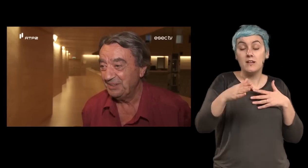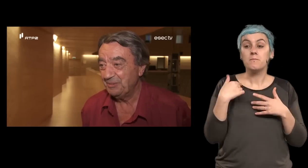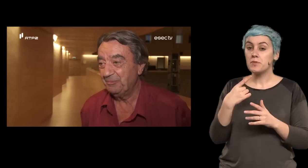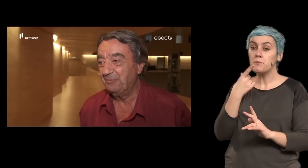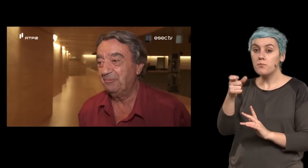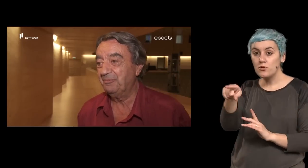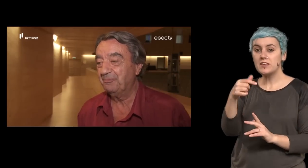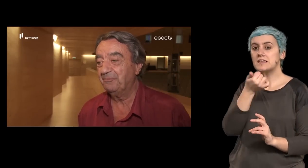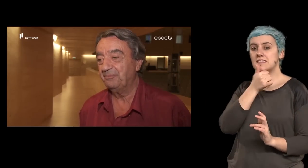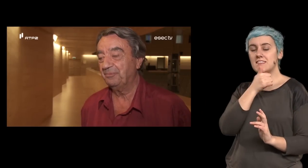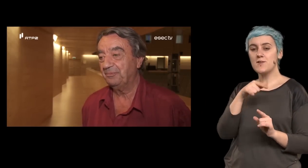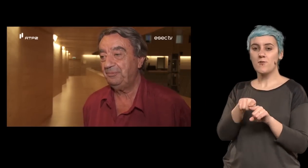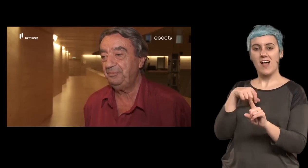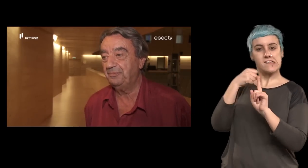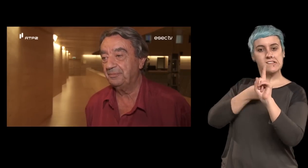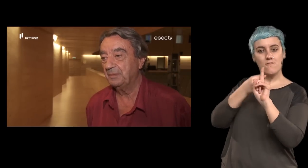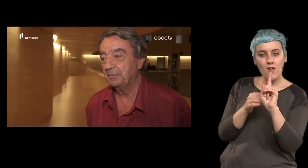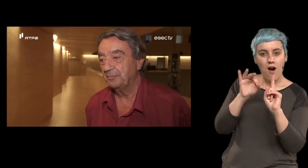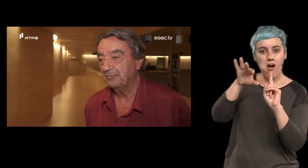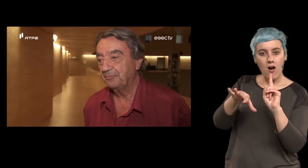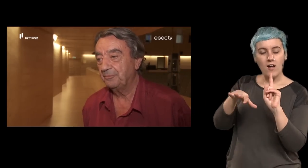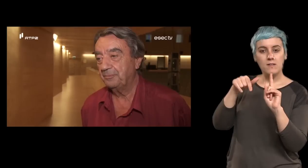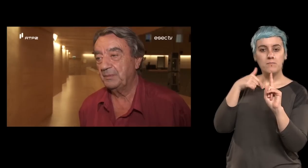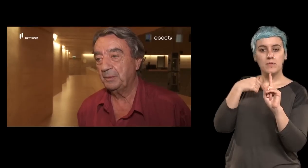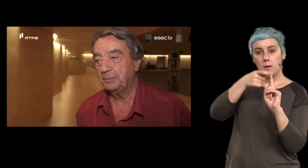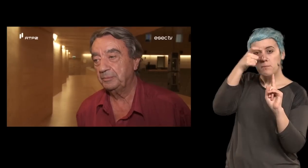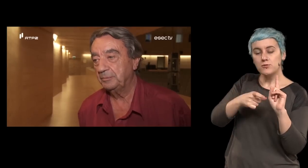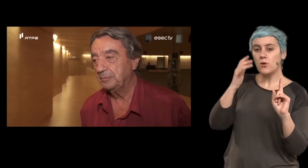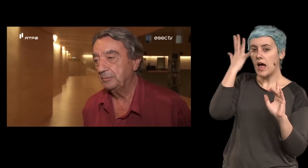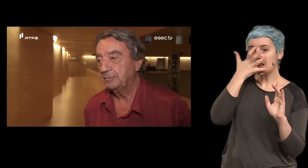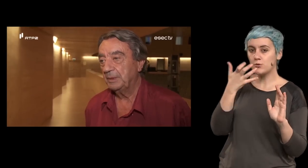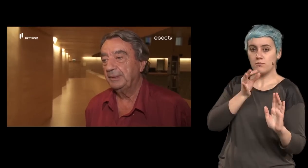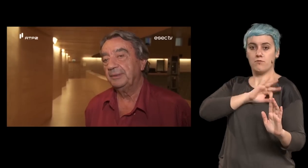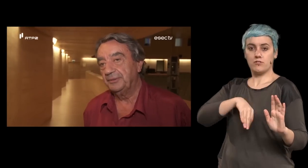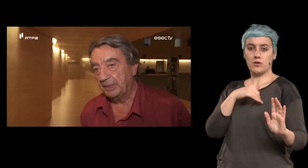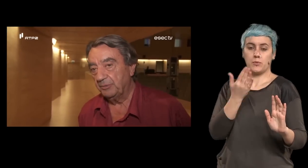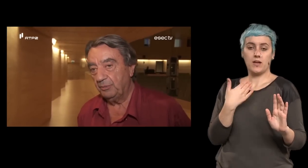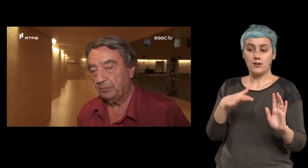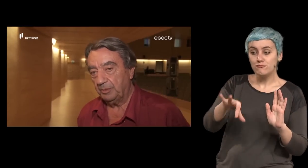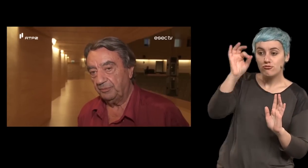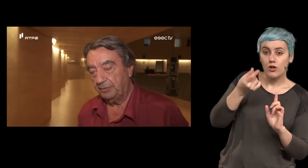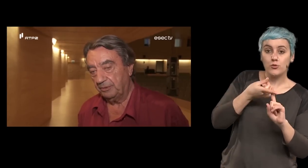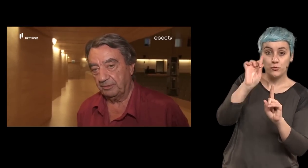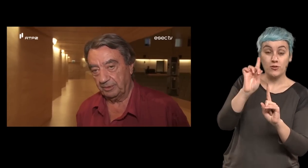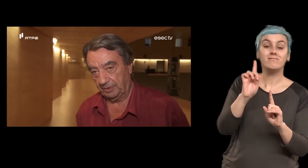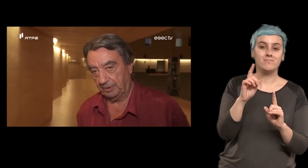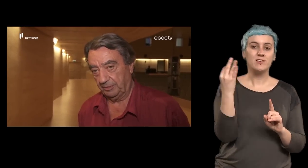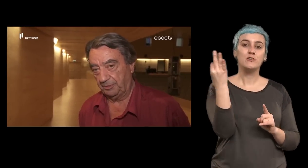decidiu incrementar um bocadinho o desafio que foi não escolher atores profissionais não é? sim isso foi quando fiz dois